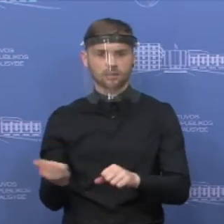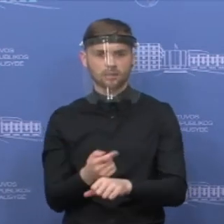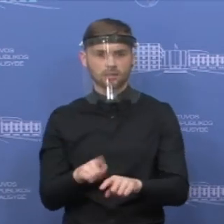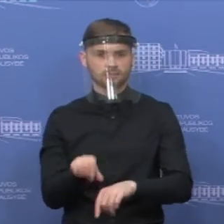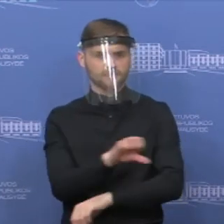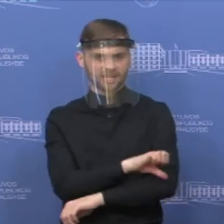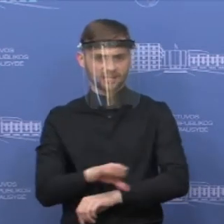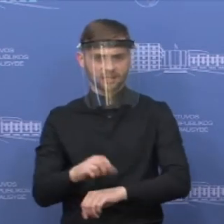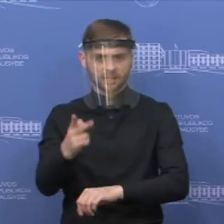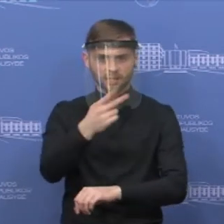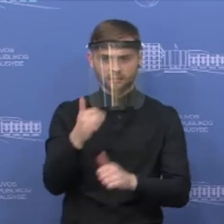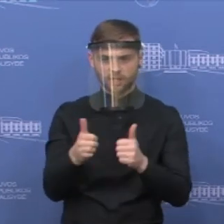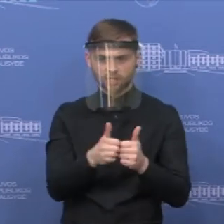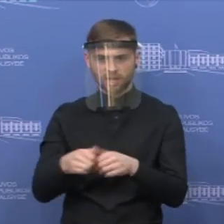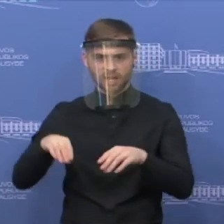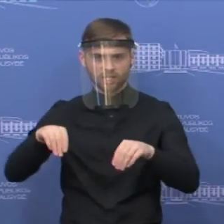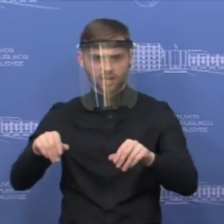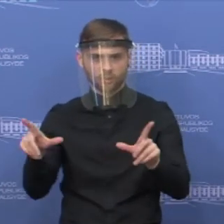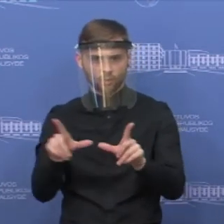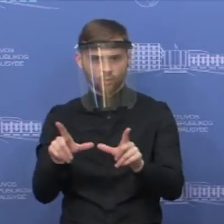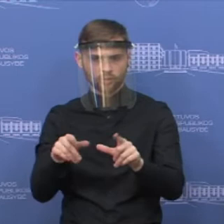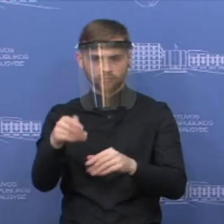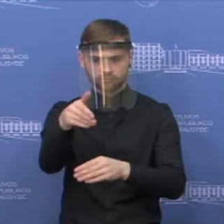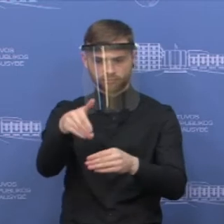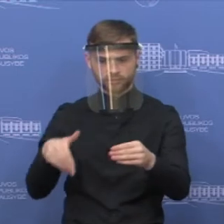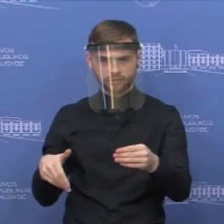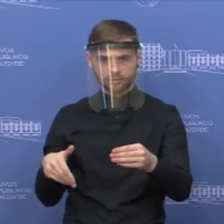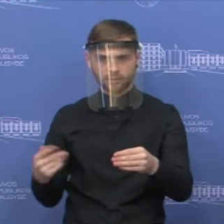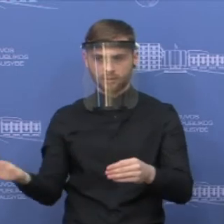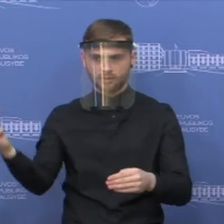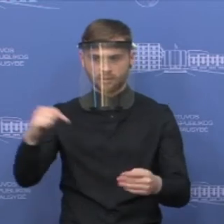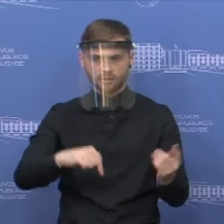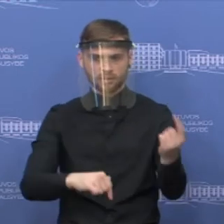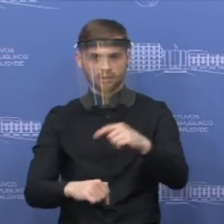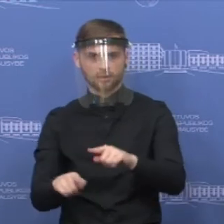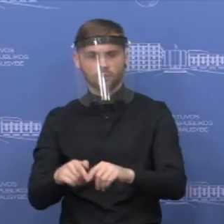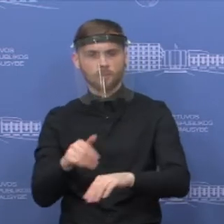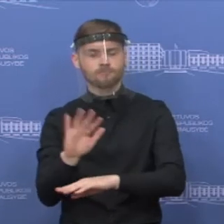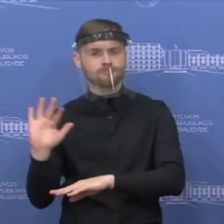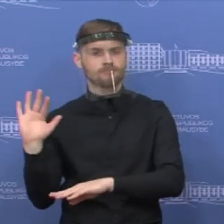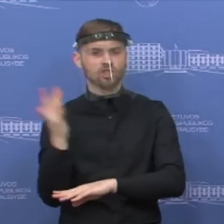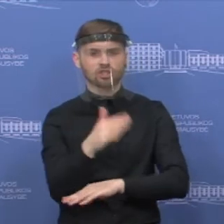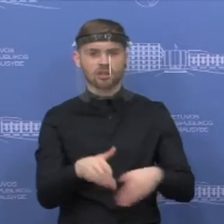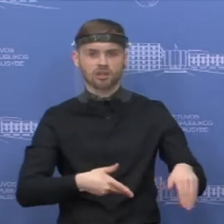per pasienio punktą į Latviją, ar vis dėl to jisai gali kaip įpratęs važiuoti ten miško keliukais.